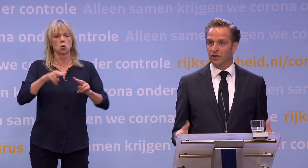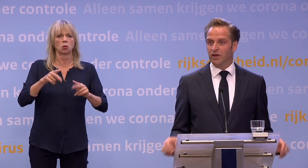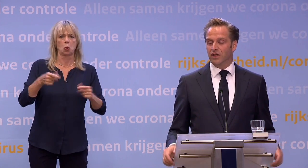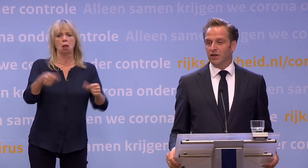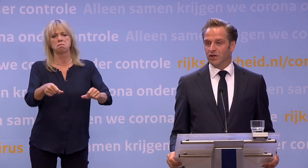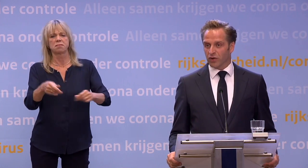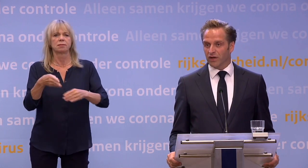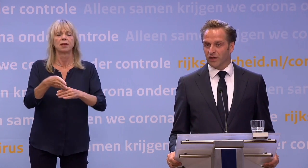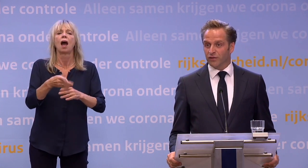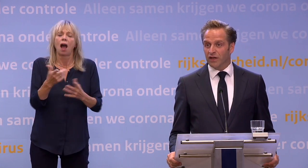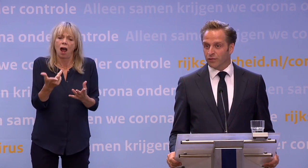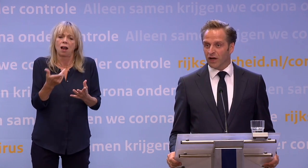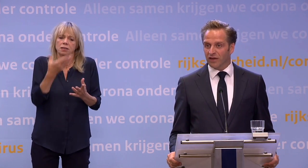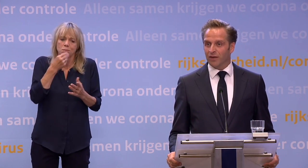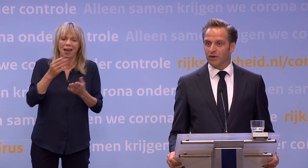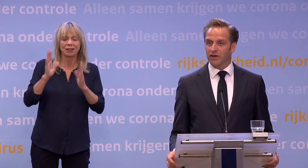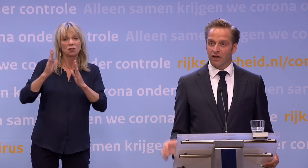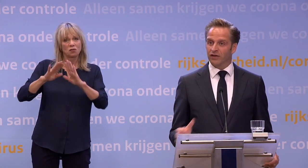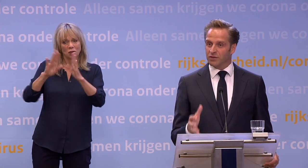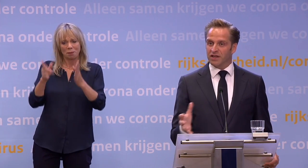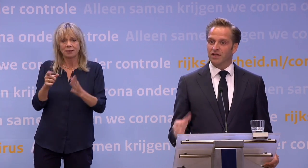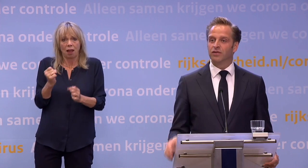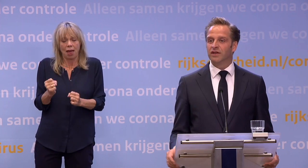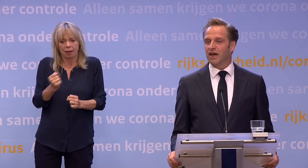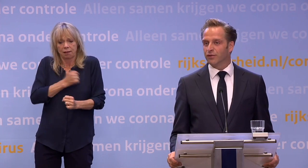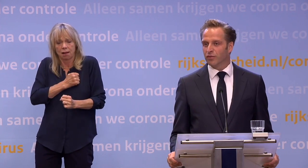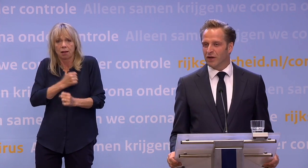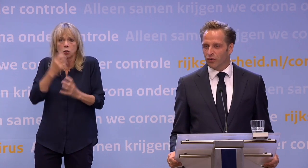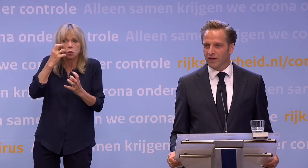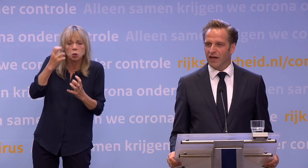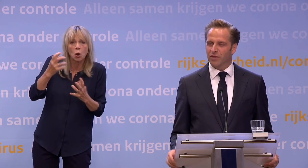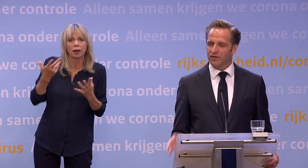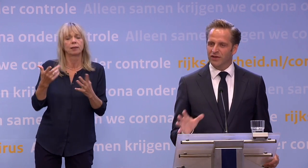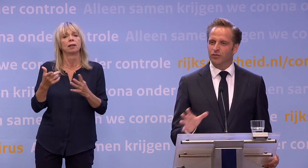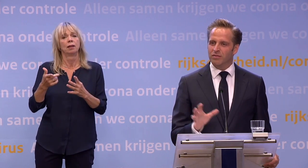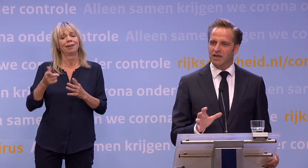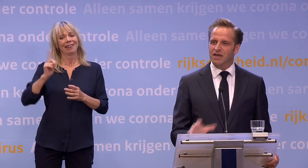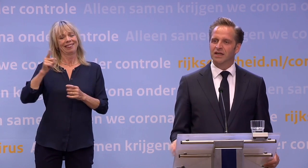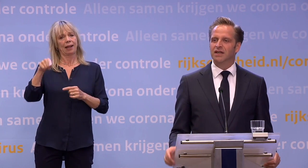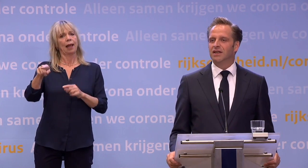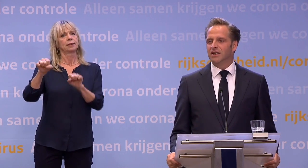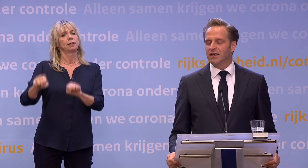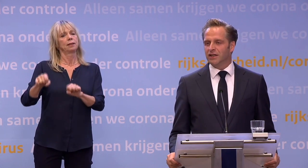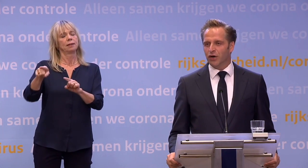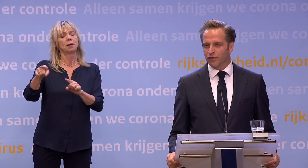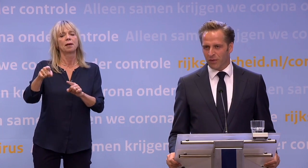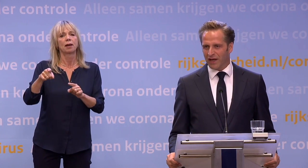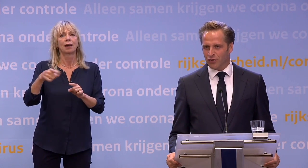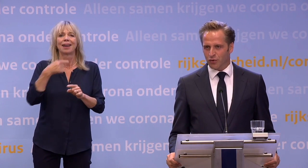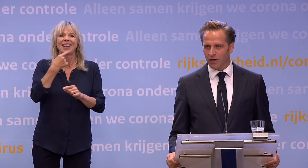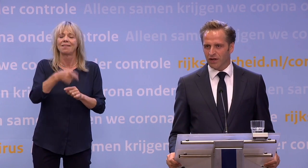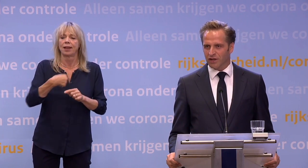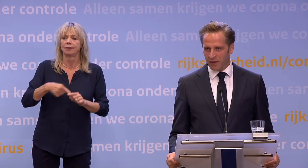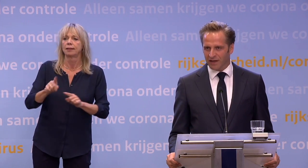heel veel zorgen, verdriet of klachten hebben... ...is altijd de inspectie natuurlijk die daar een formele rol in heeft. Maar ik wil niet op die manier over de